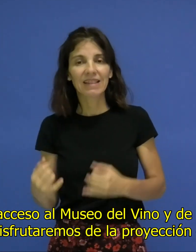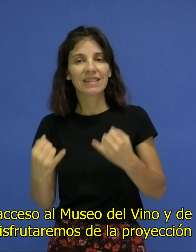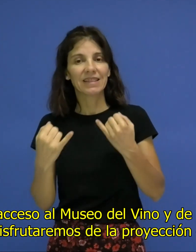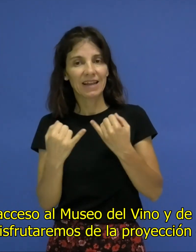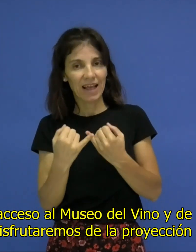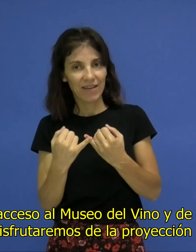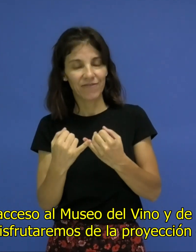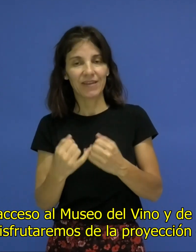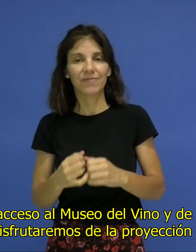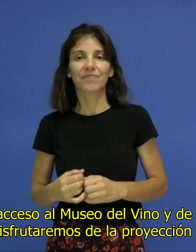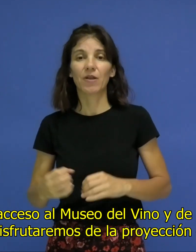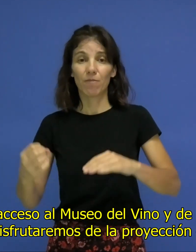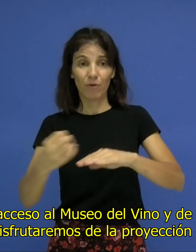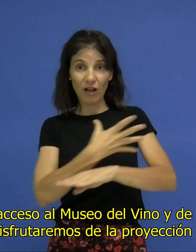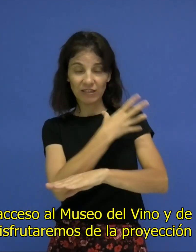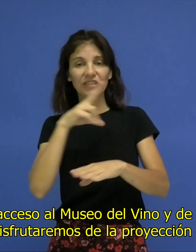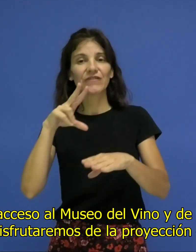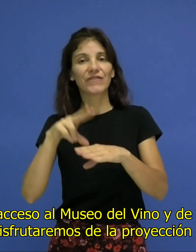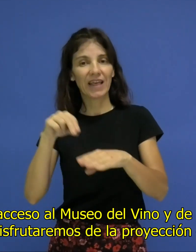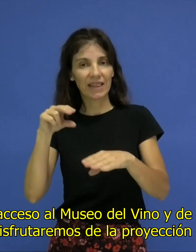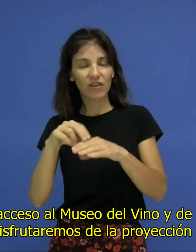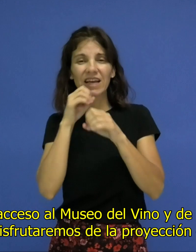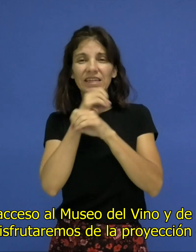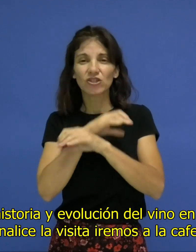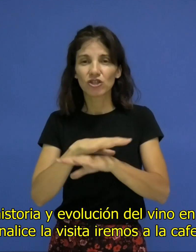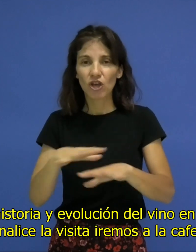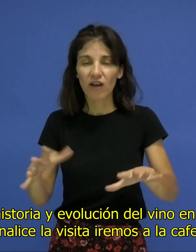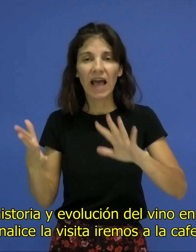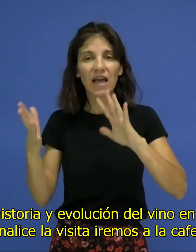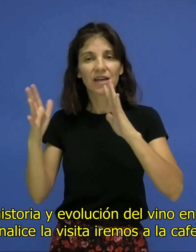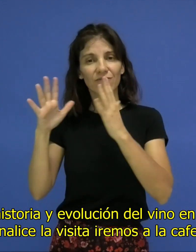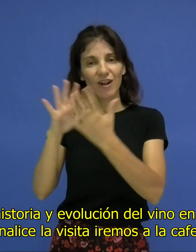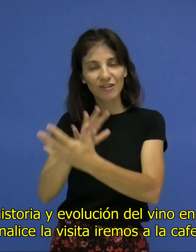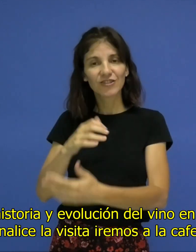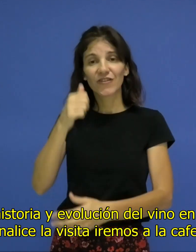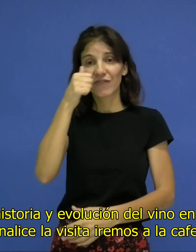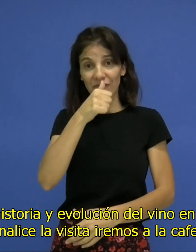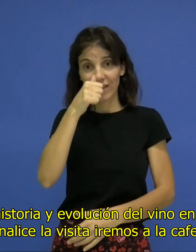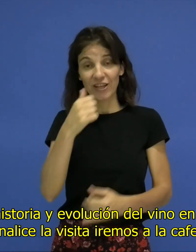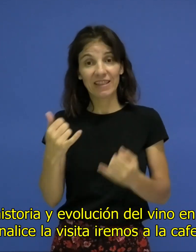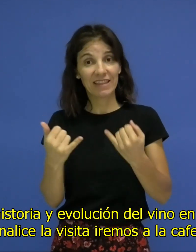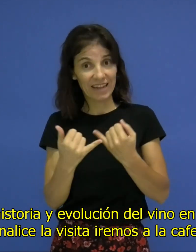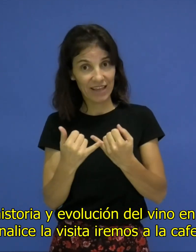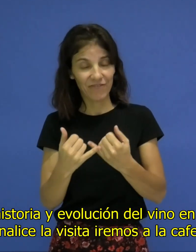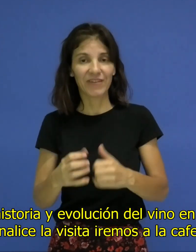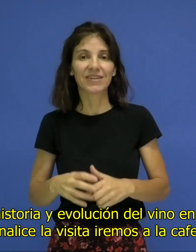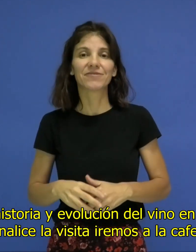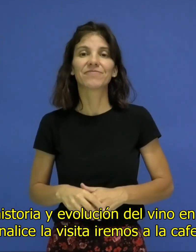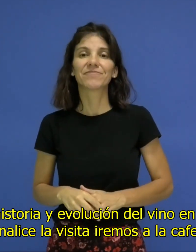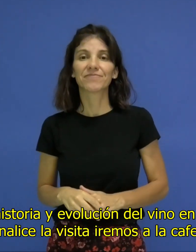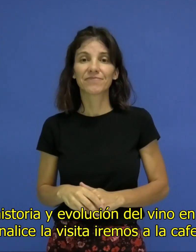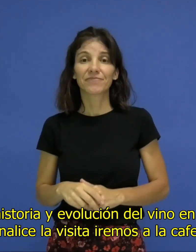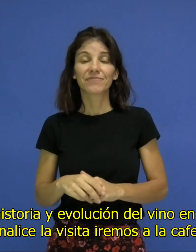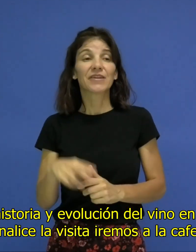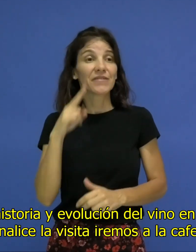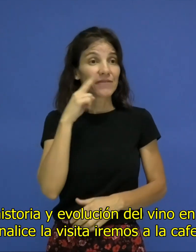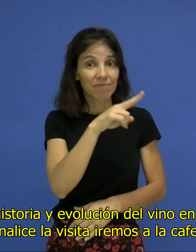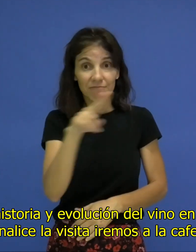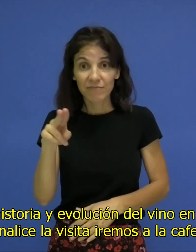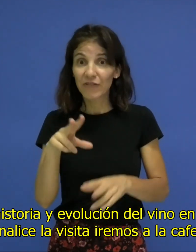Museo del Vino y de la Miel de Tenerife y también disfrutaremos de la proyección de un vídeo sobre la historia y evolución del vino en Tenerife.